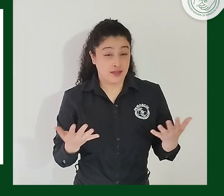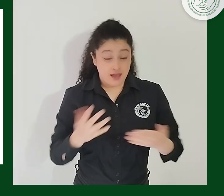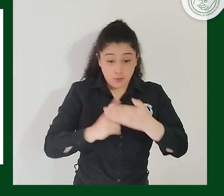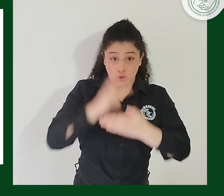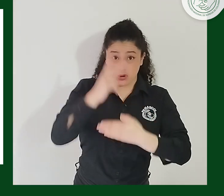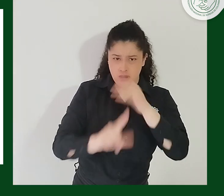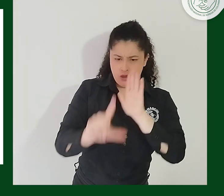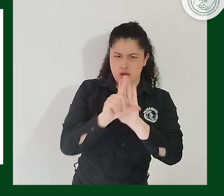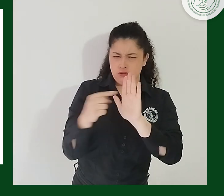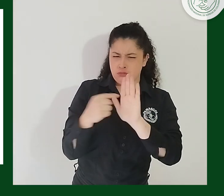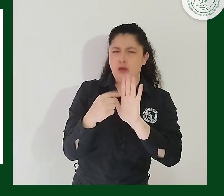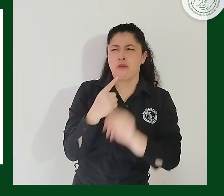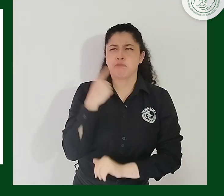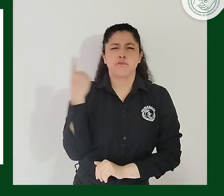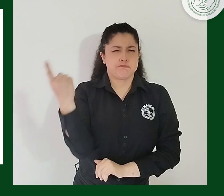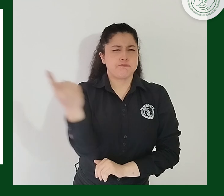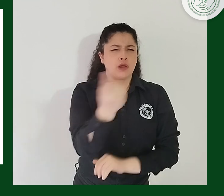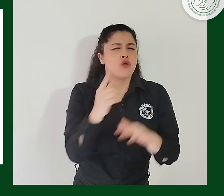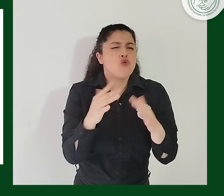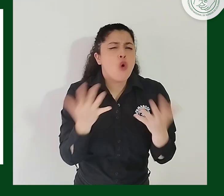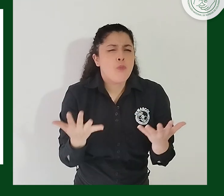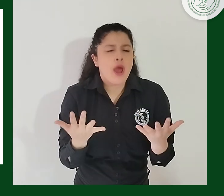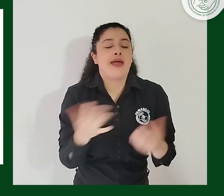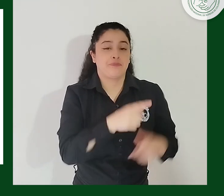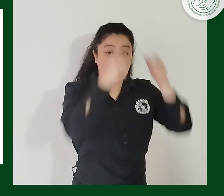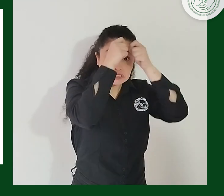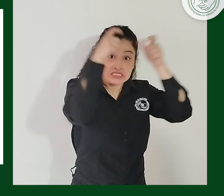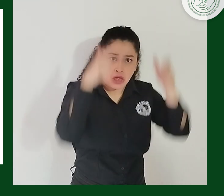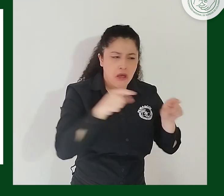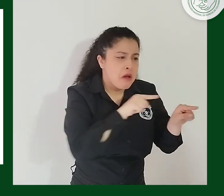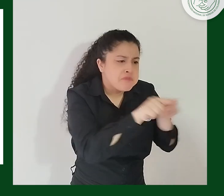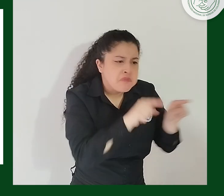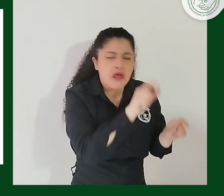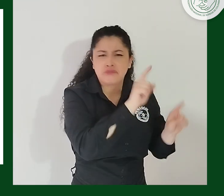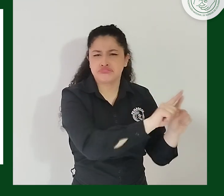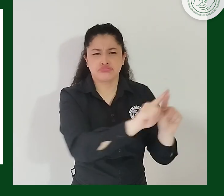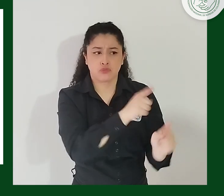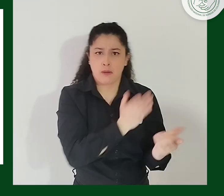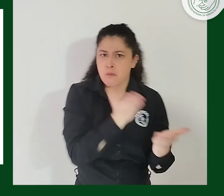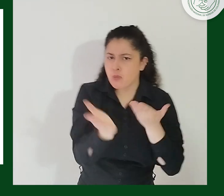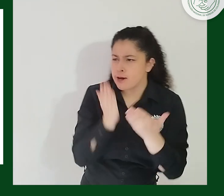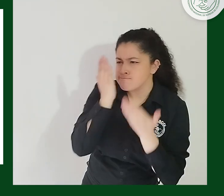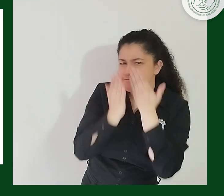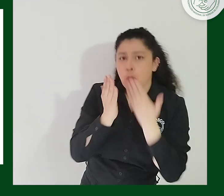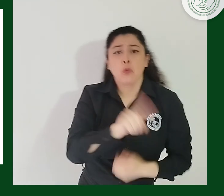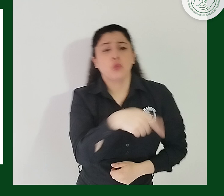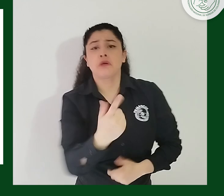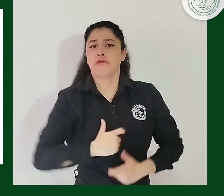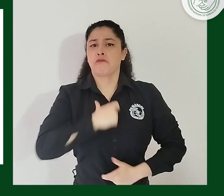Si bien este proyecto de ley, como todos, deben contar con la retroalimentación y evaluación de todos los actores